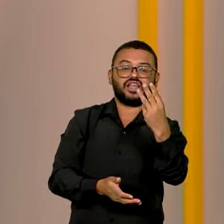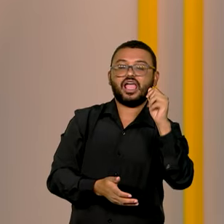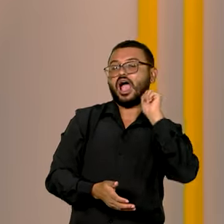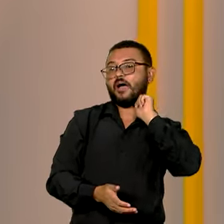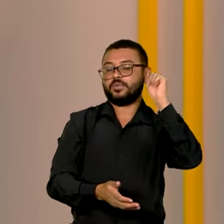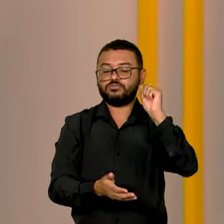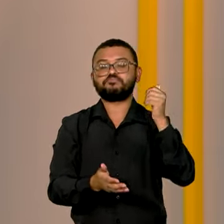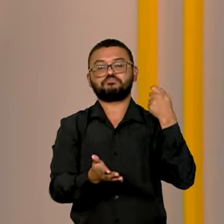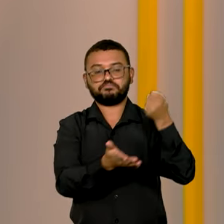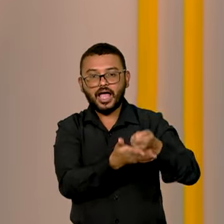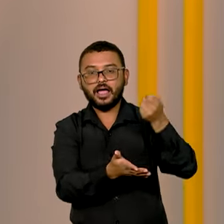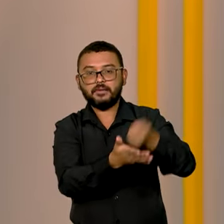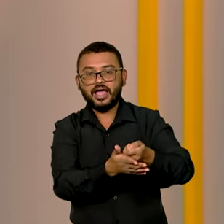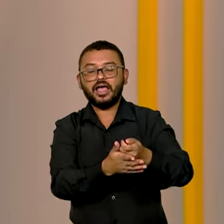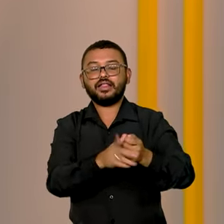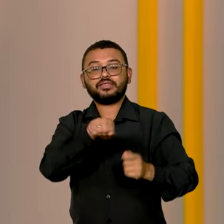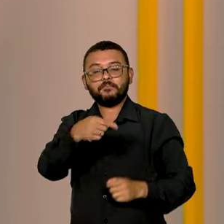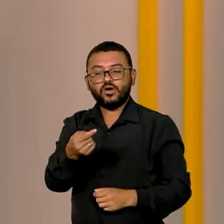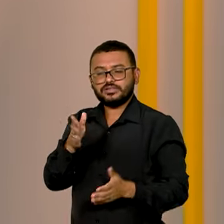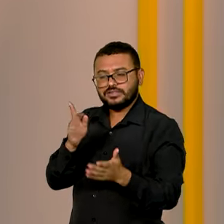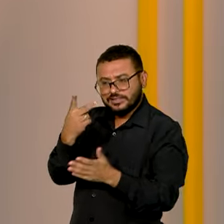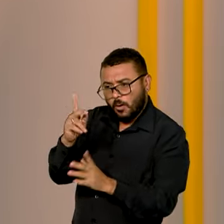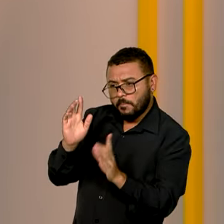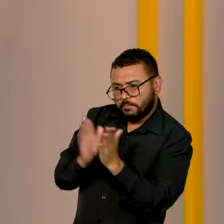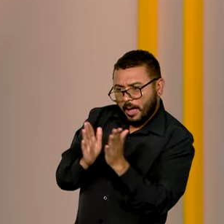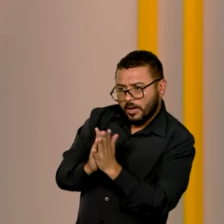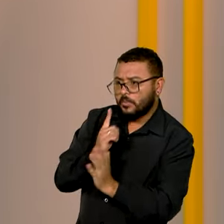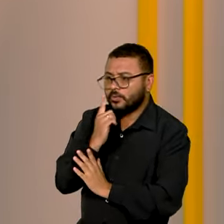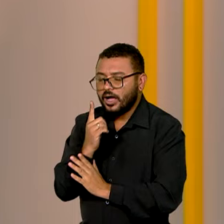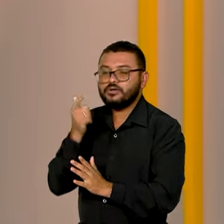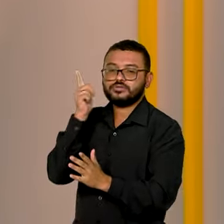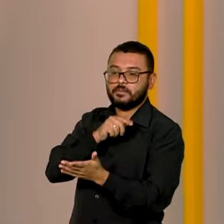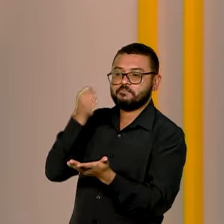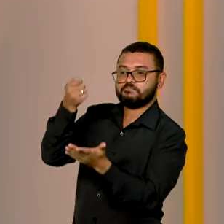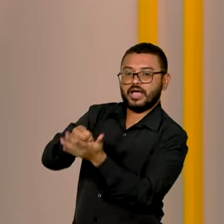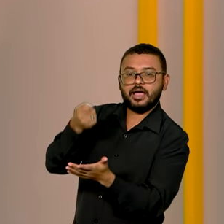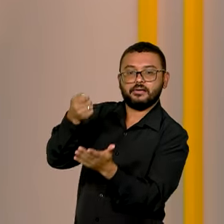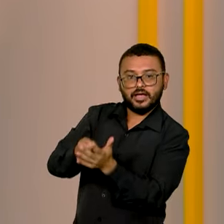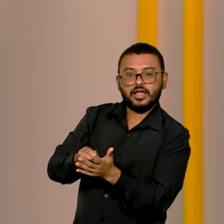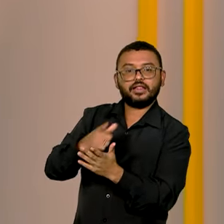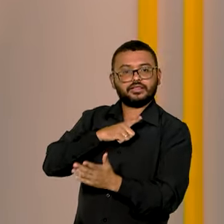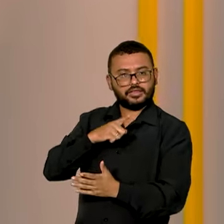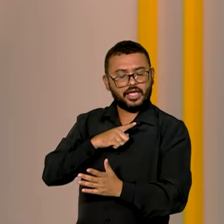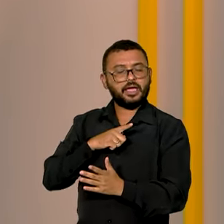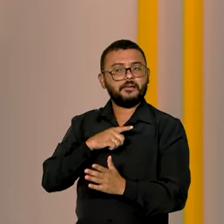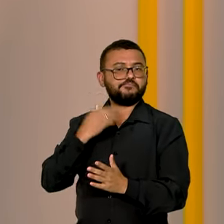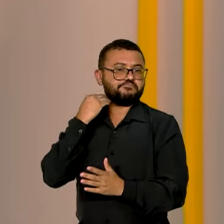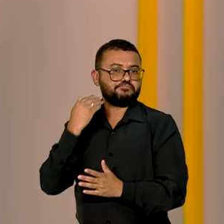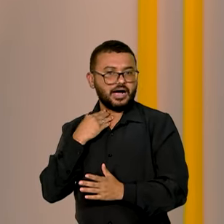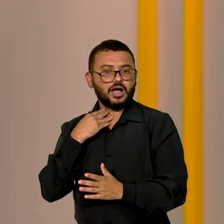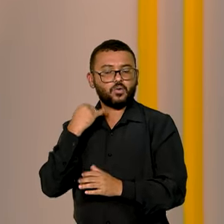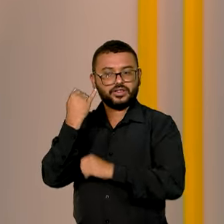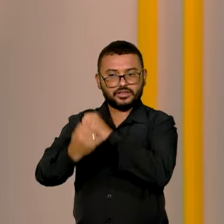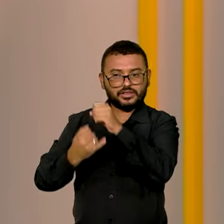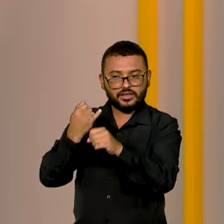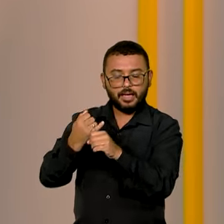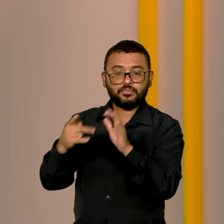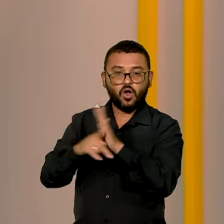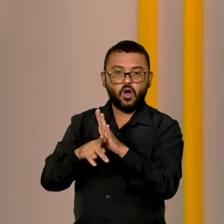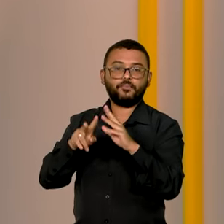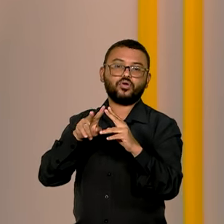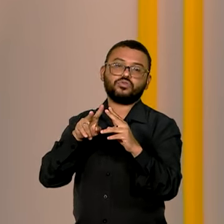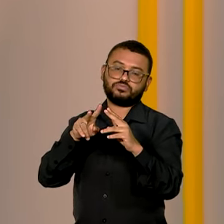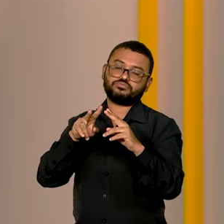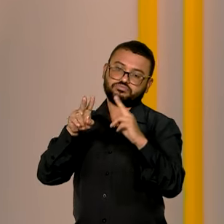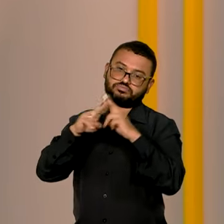abril, seguindo o mês de aniversário dos alunos. O valor será depositado em contas digitais da Caixa Econômica